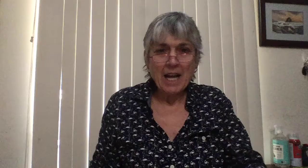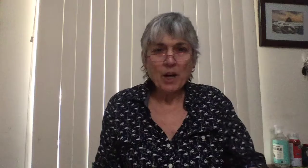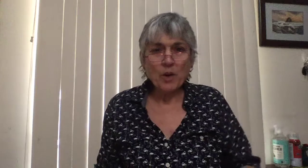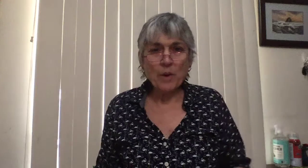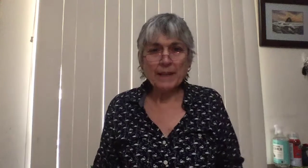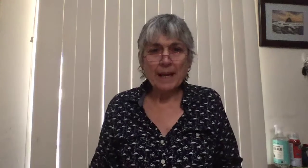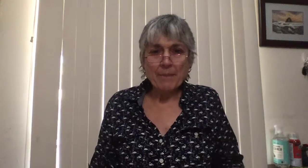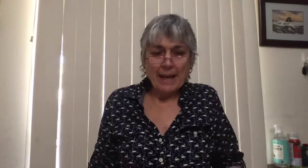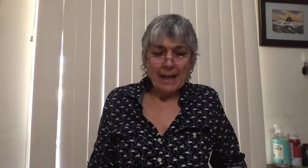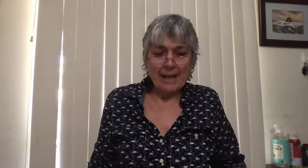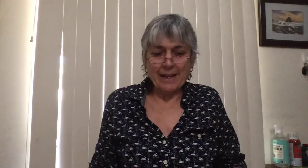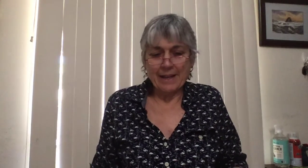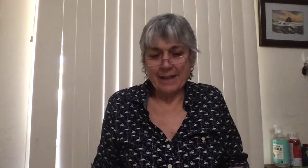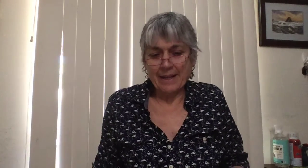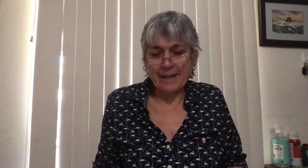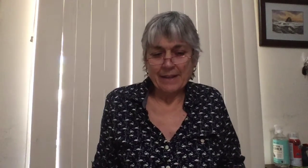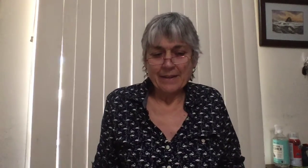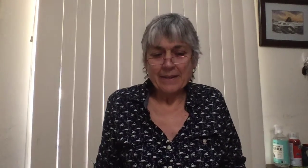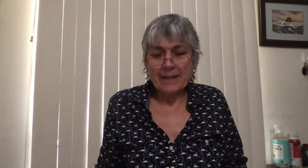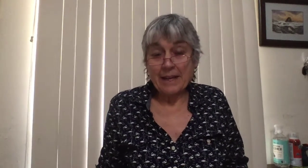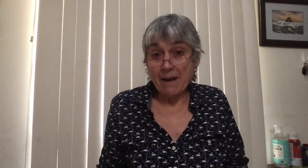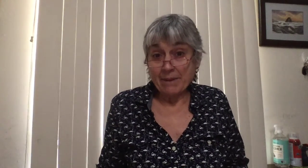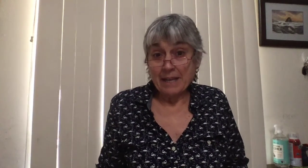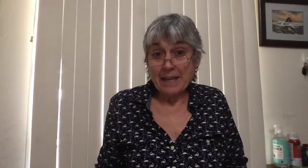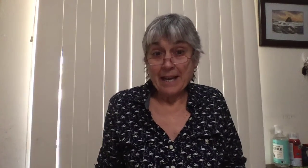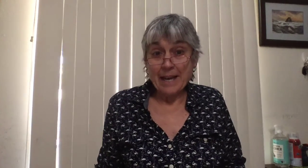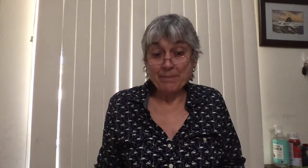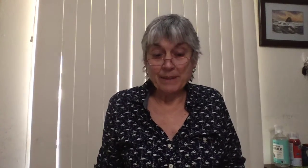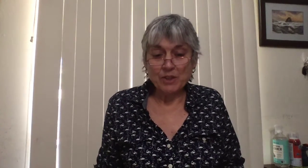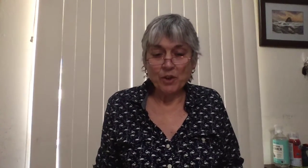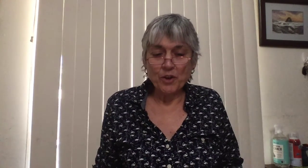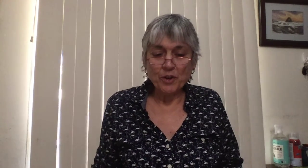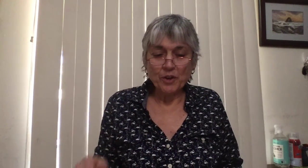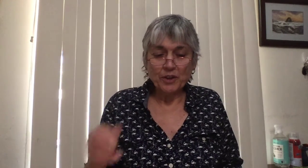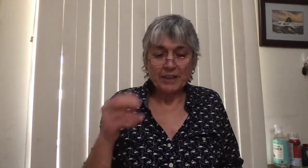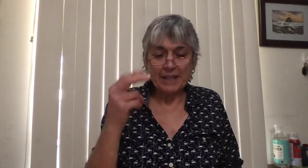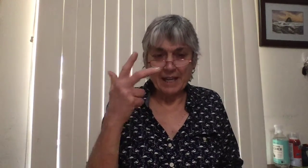Cuéntame, Gaby, episodio 3.